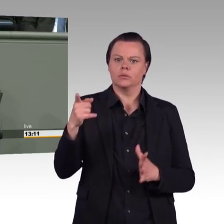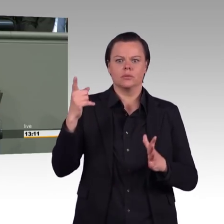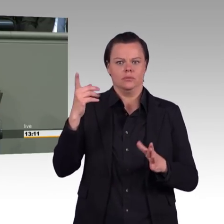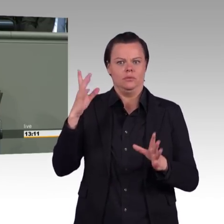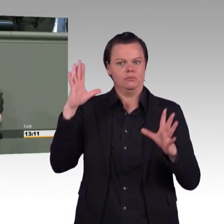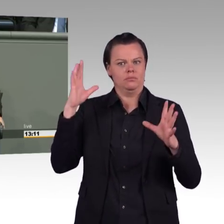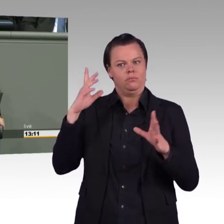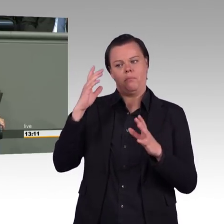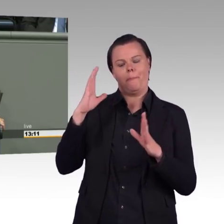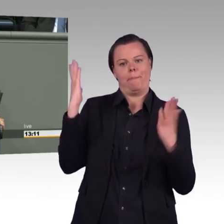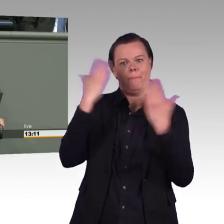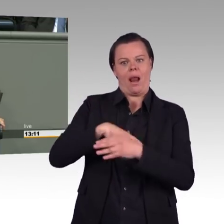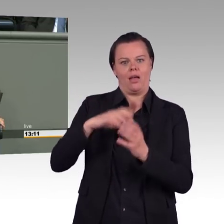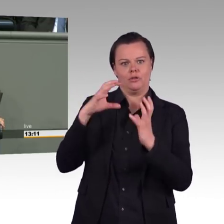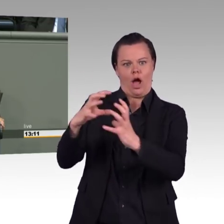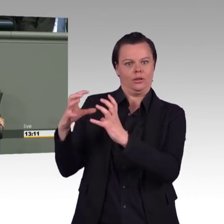gewesen, die sozusagen mit einer